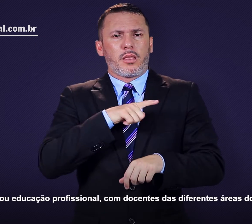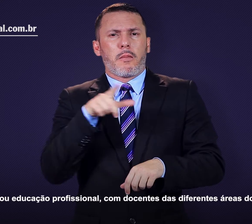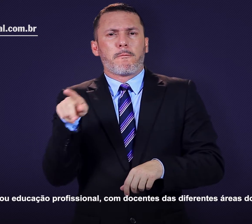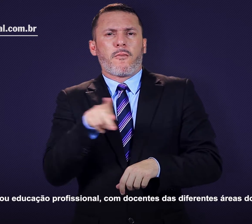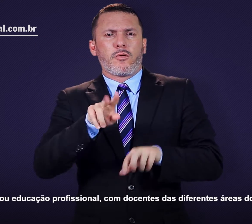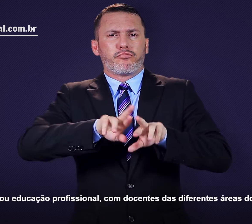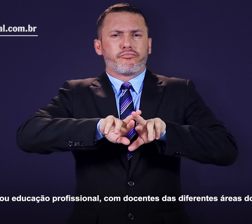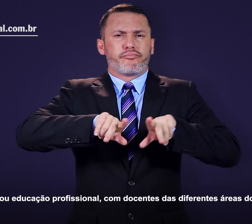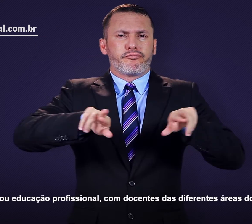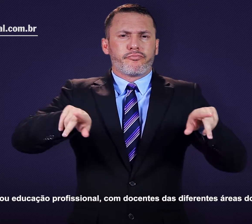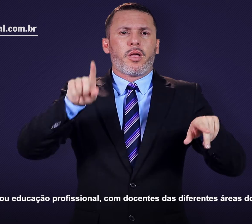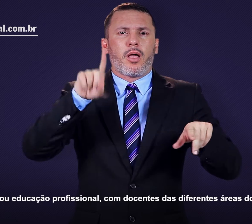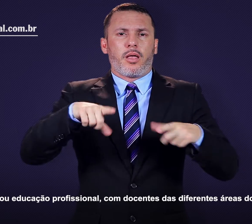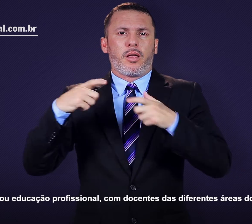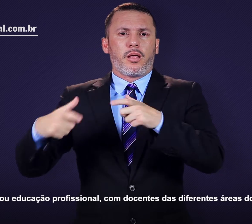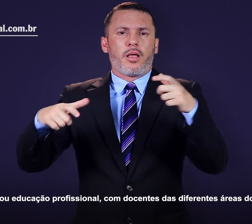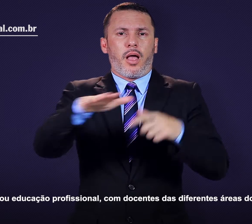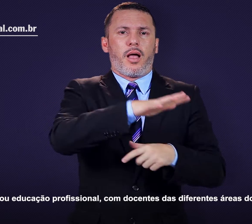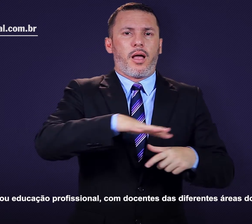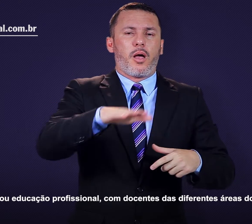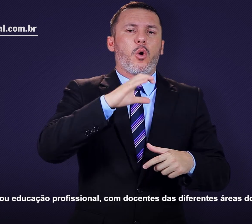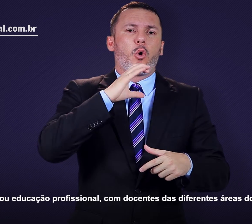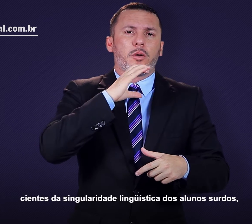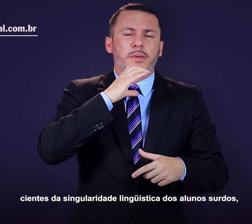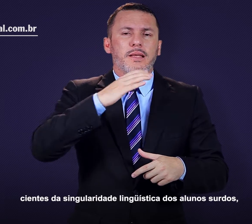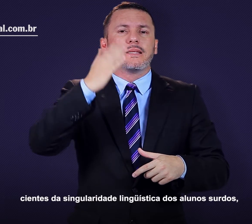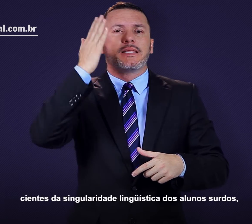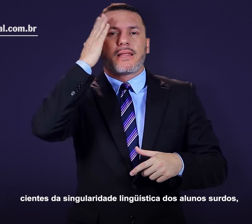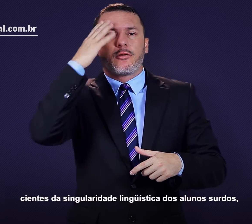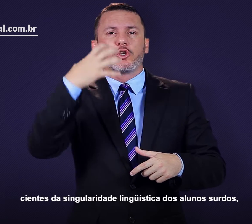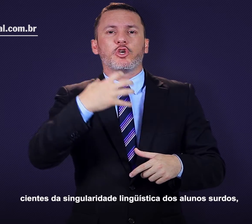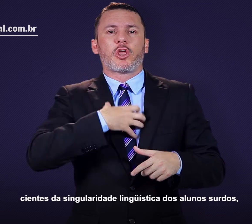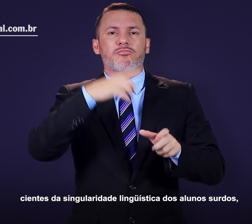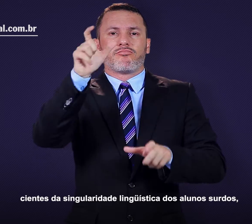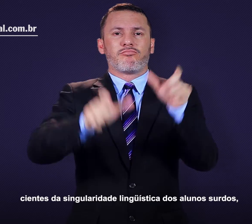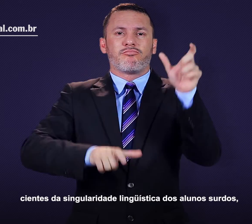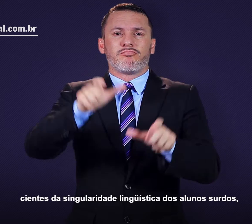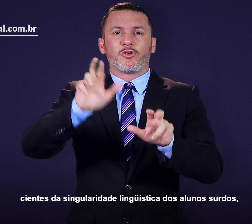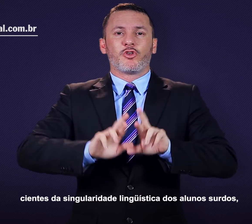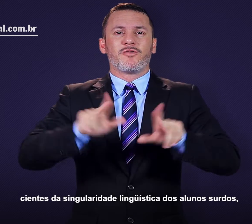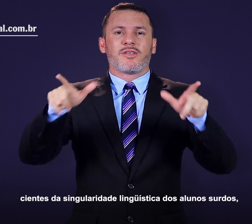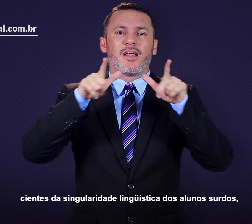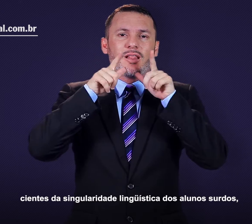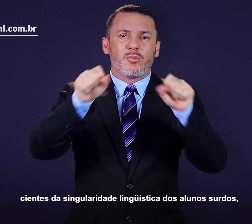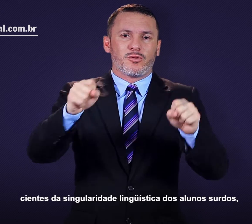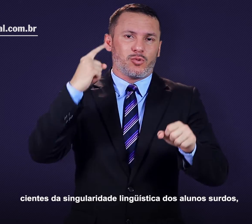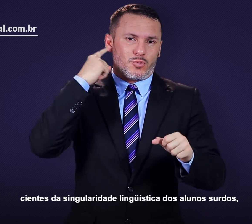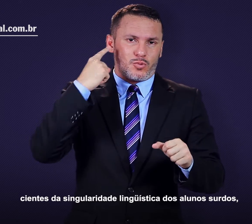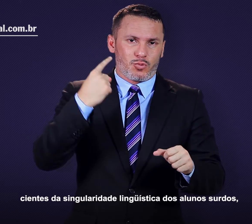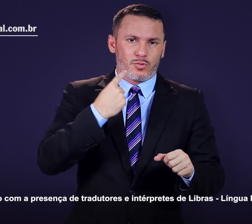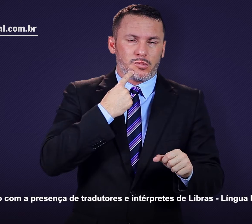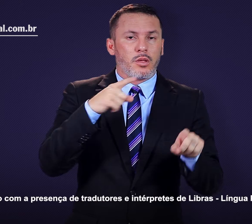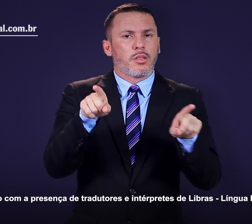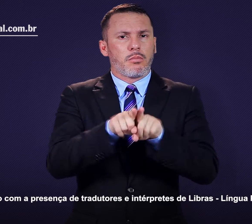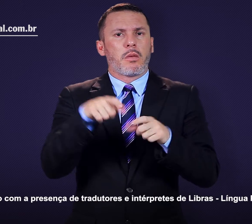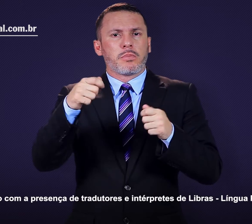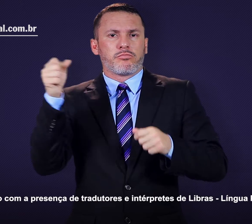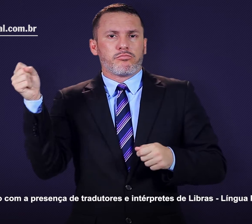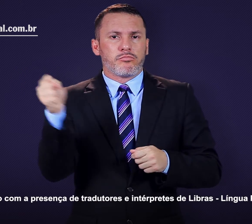docentes das diferentes áreas do conhecimento cientes da singularidade linguística dos alunos surdos, bem como com